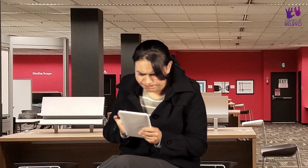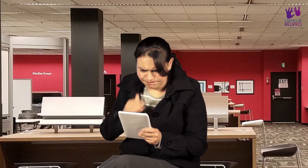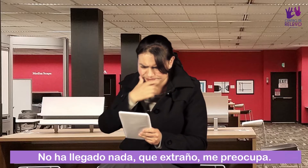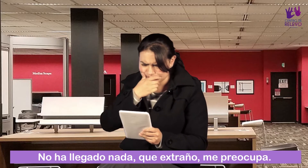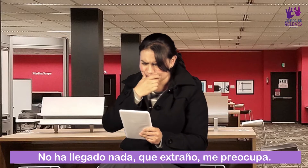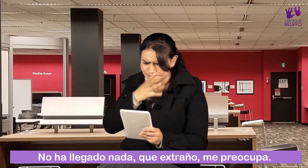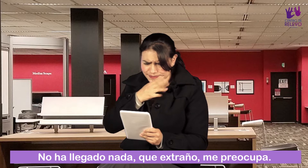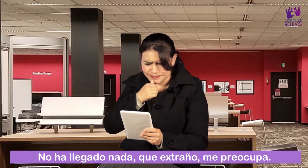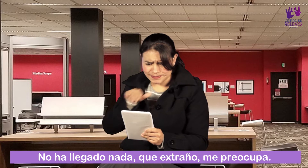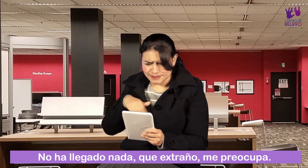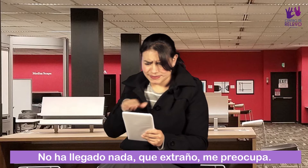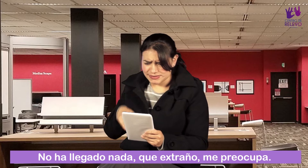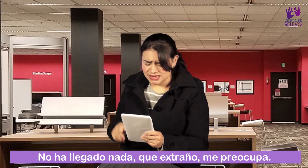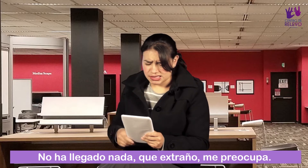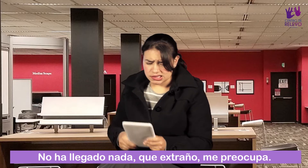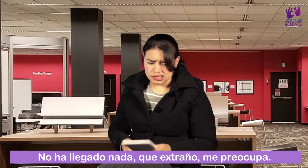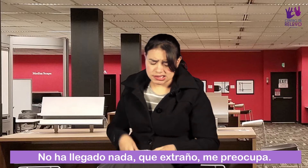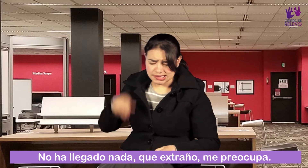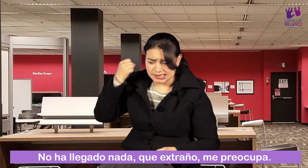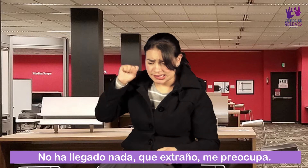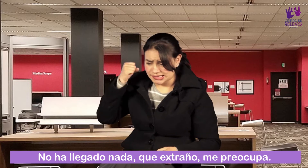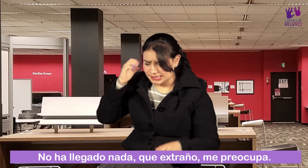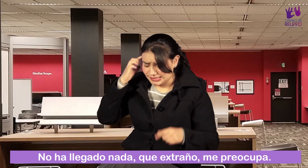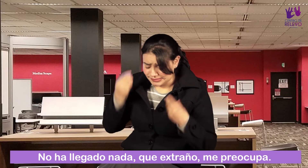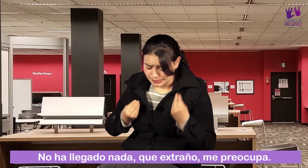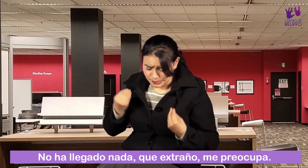No ha llegado nada. ¡Qué extraño! ¡Me preocupa!